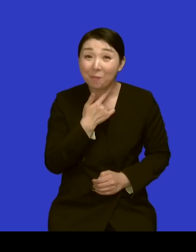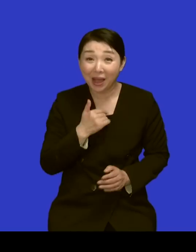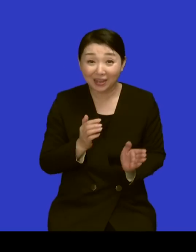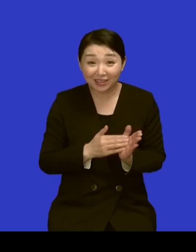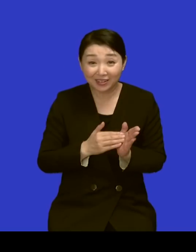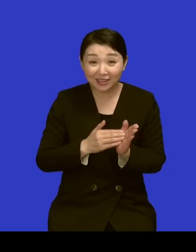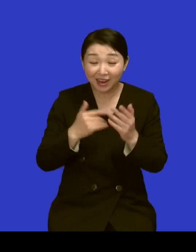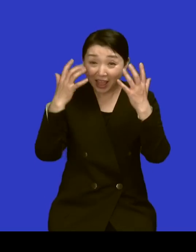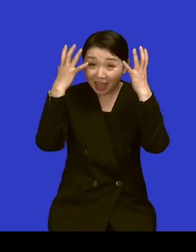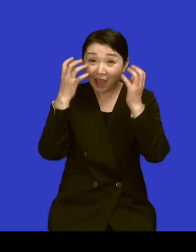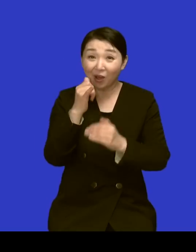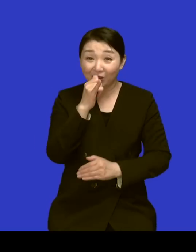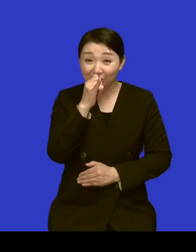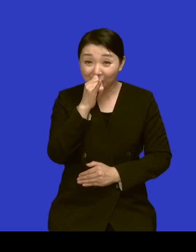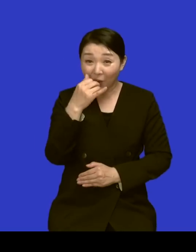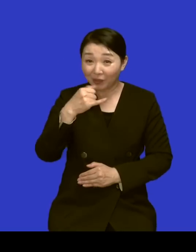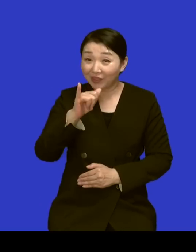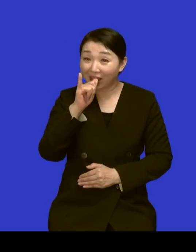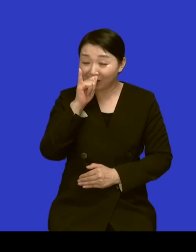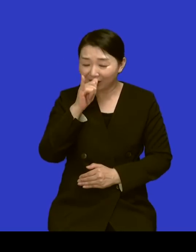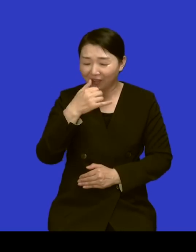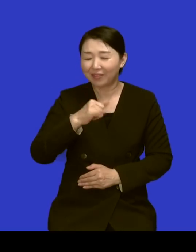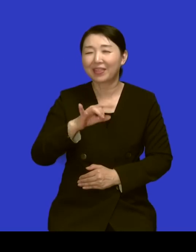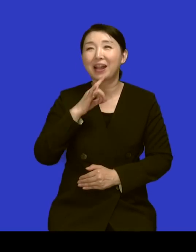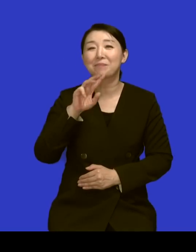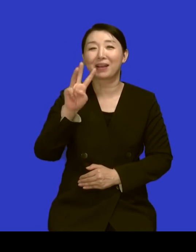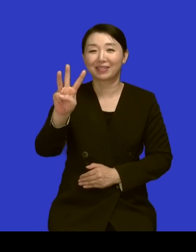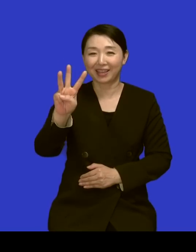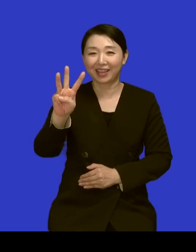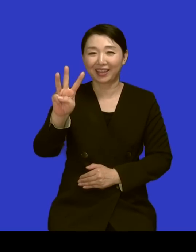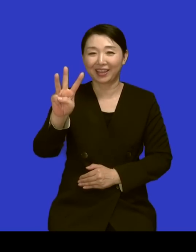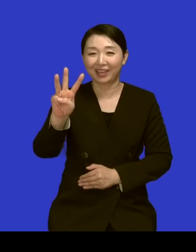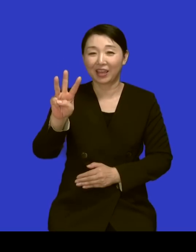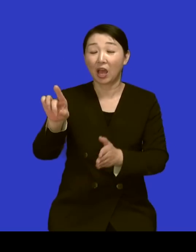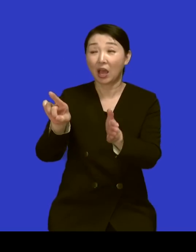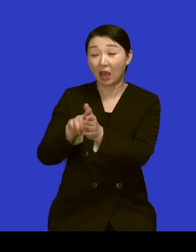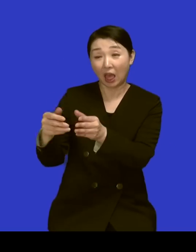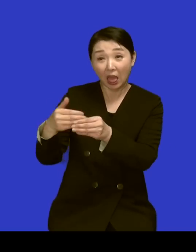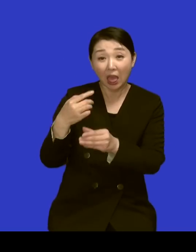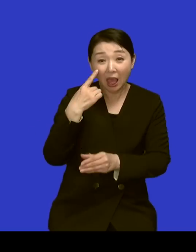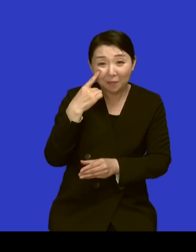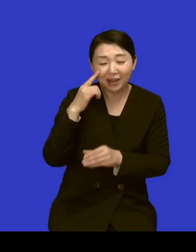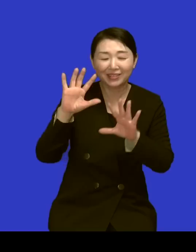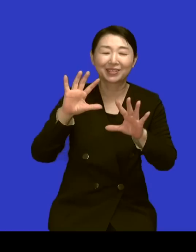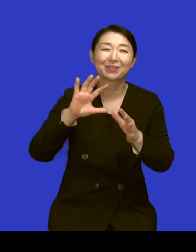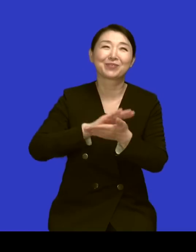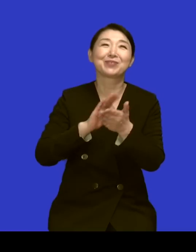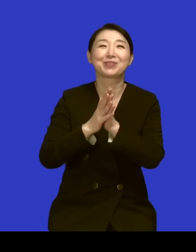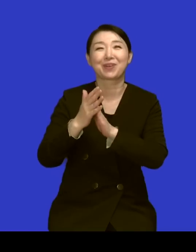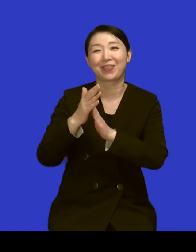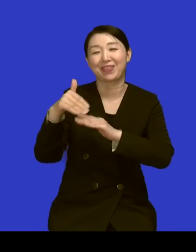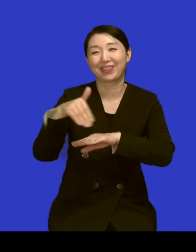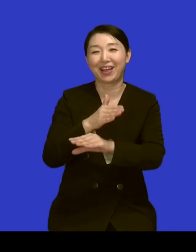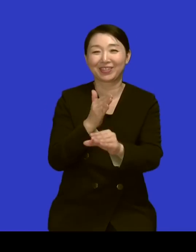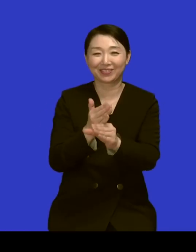바꿨겠지 따님 있으세요? 셋 셋 딸만 셋이에요 보내보세요 아니 이제 유치원 가요 애 바꿔서 보내줘요